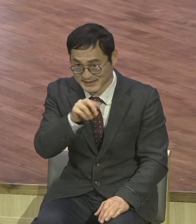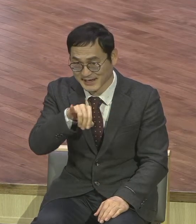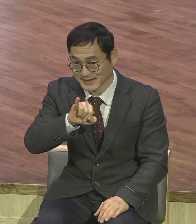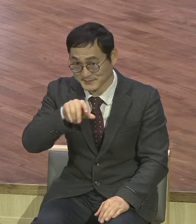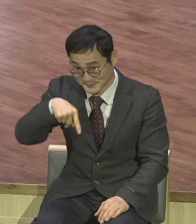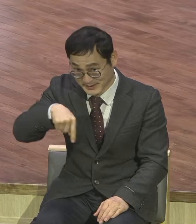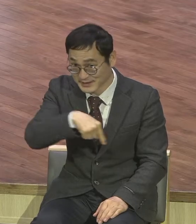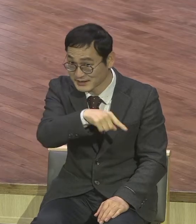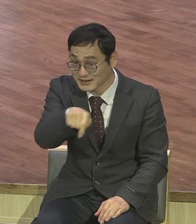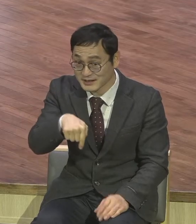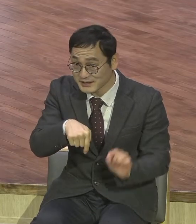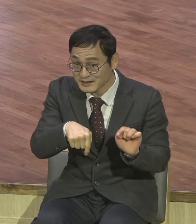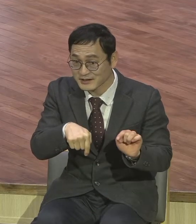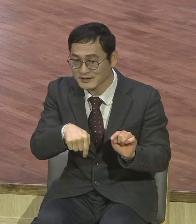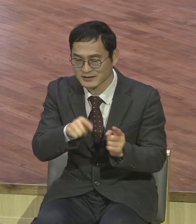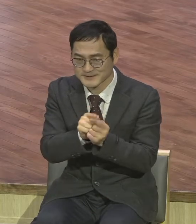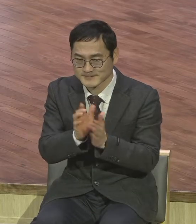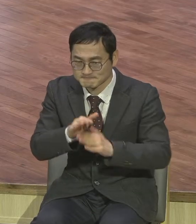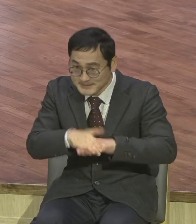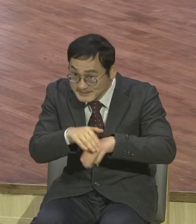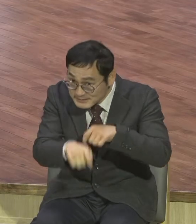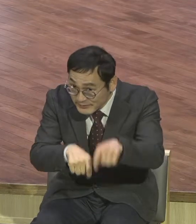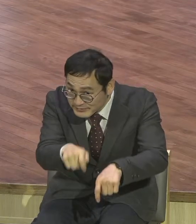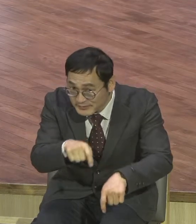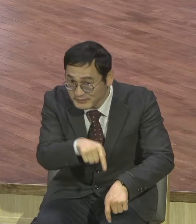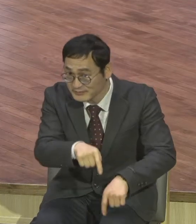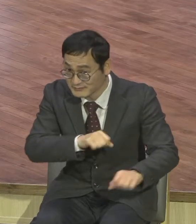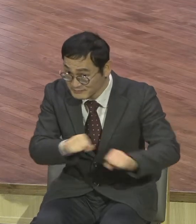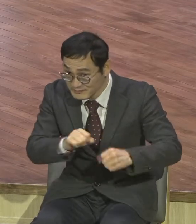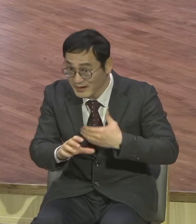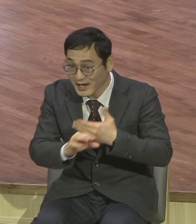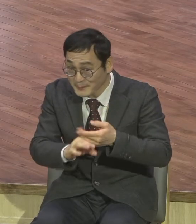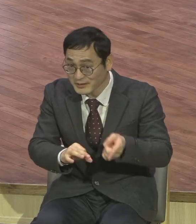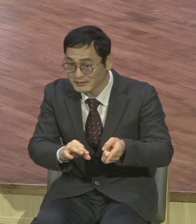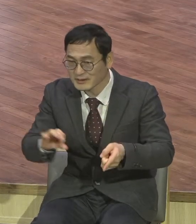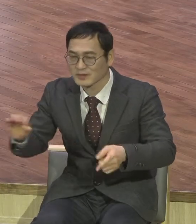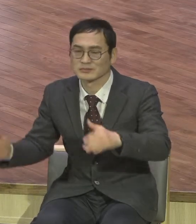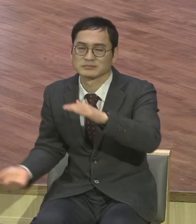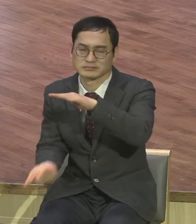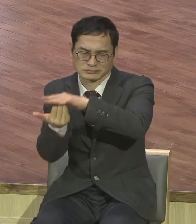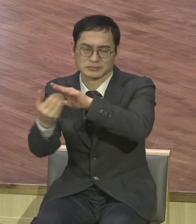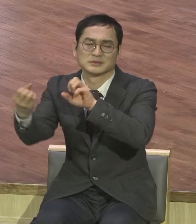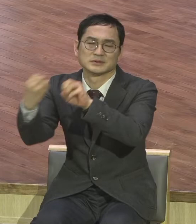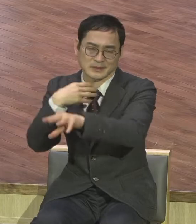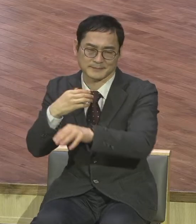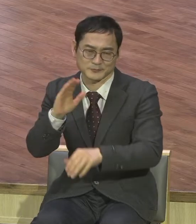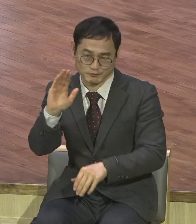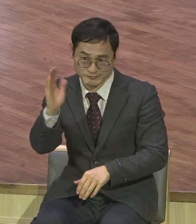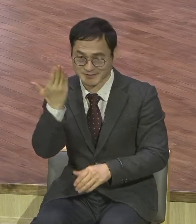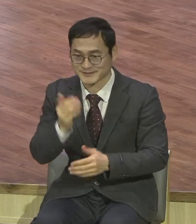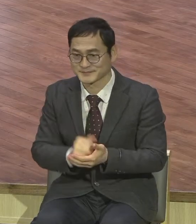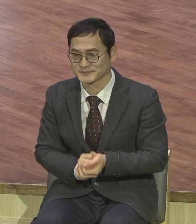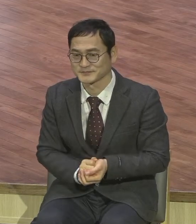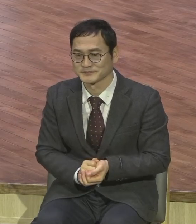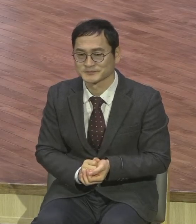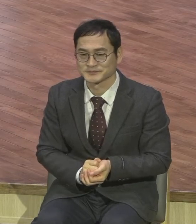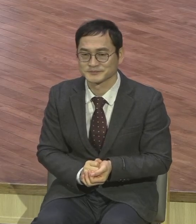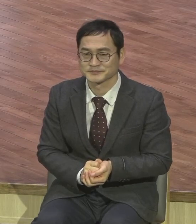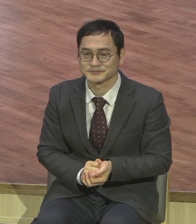응답의 로드맵이다. 그런 말이에요. 사실 CVD-IP는 여러분이 사업이나 직장에서